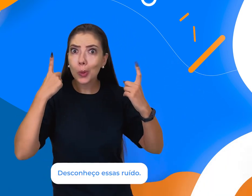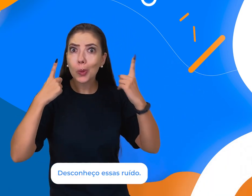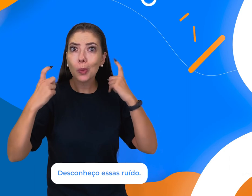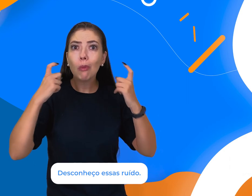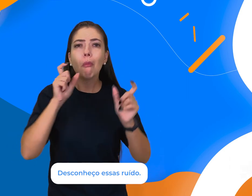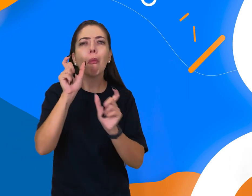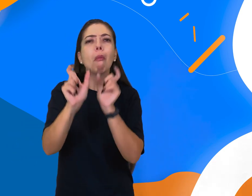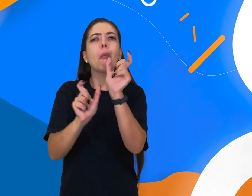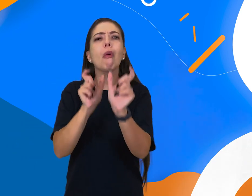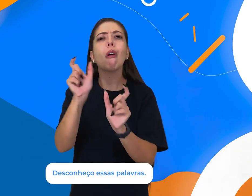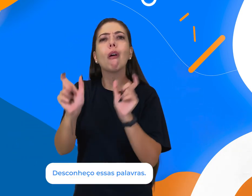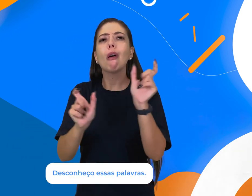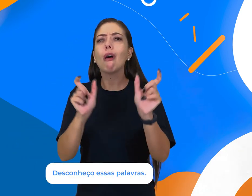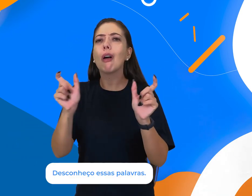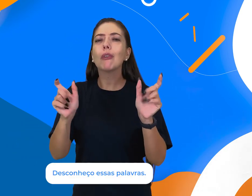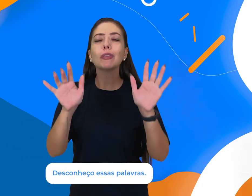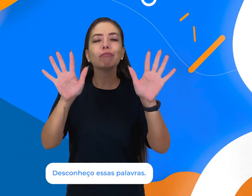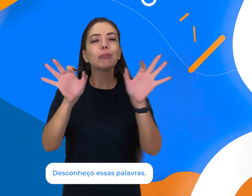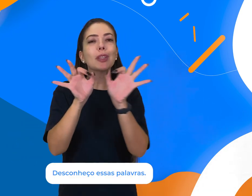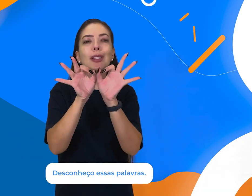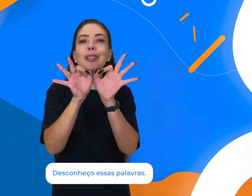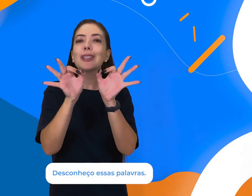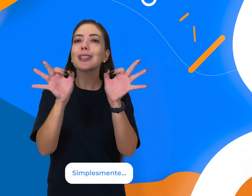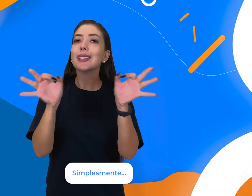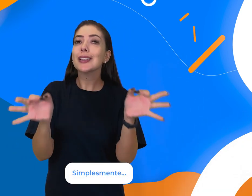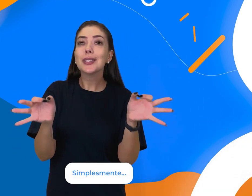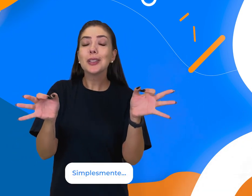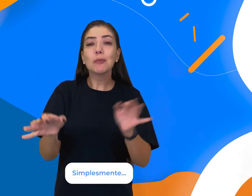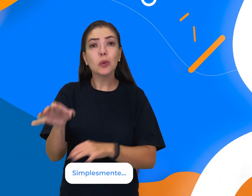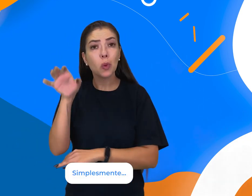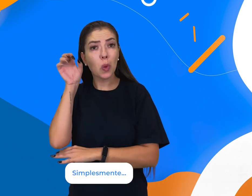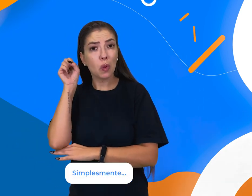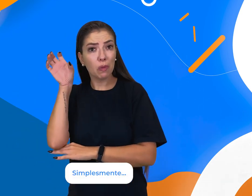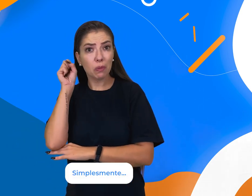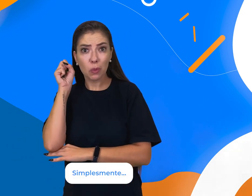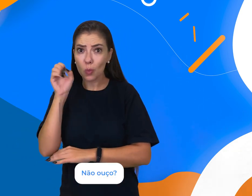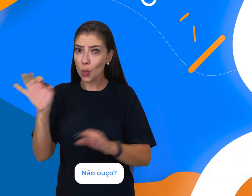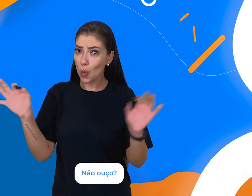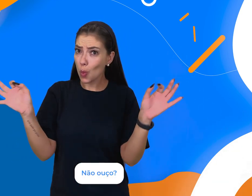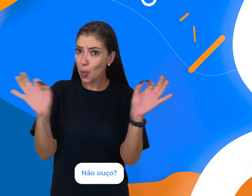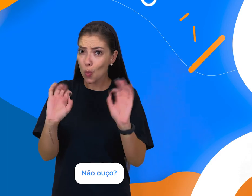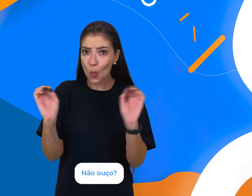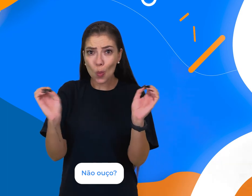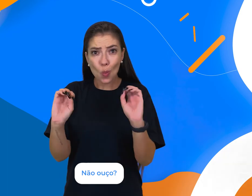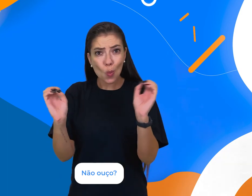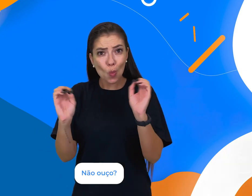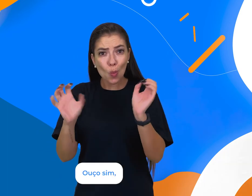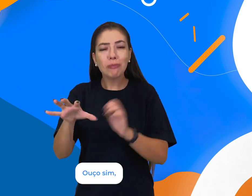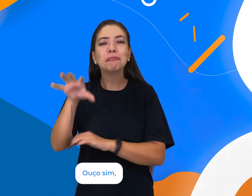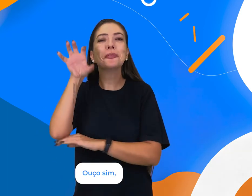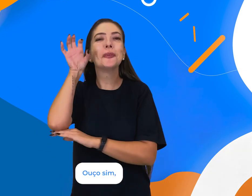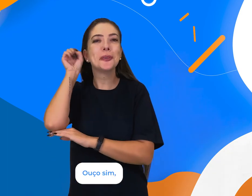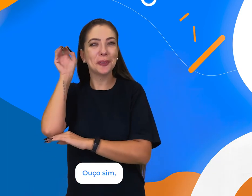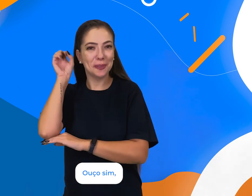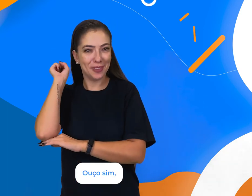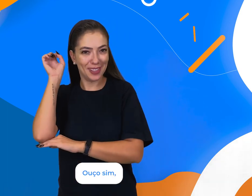ruído. Desconheço essas palavras. Simplesmente não ouço. Ouço sim.